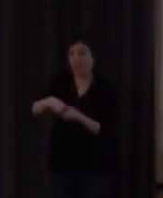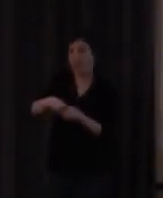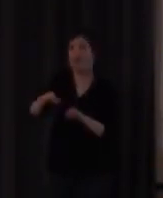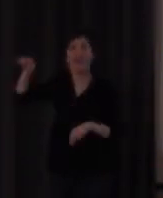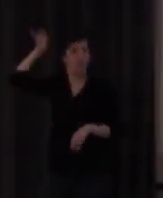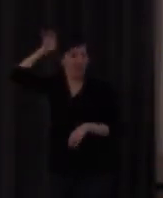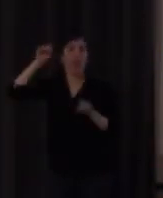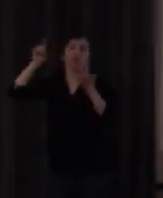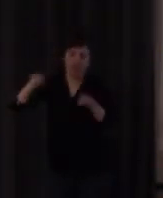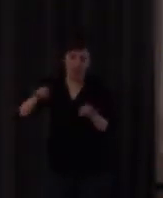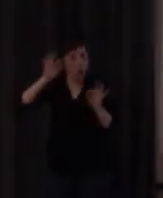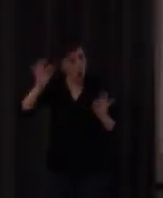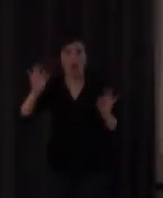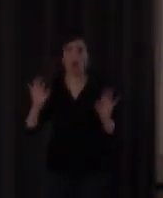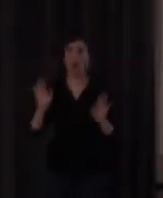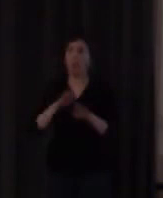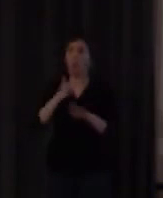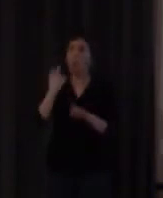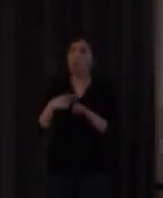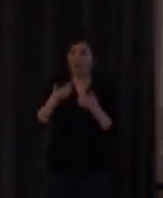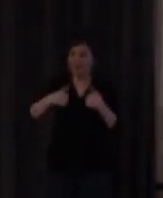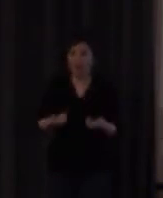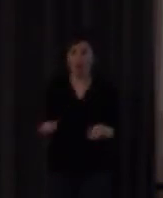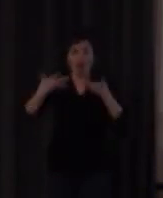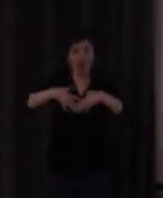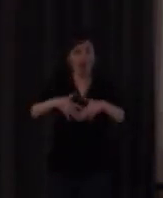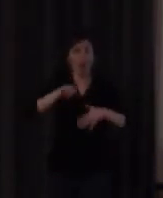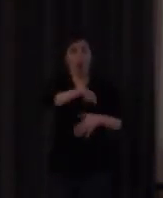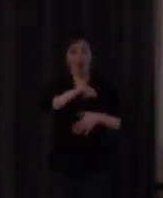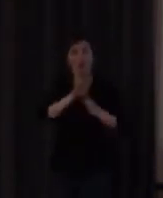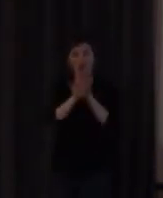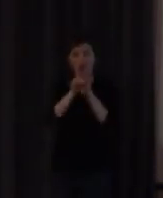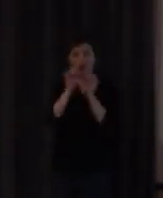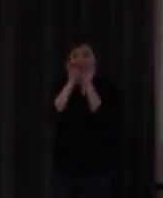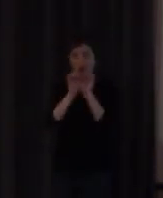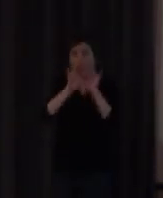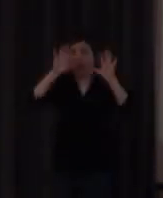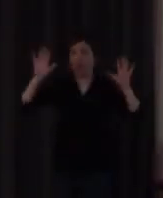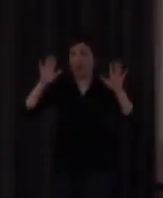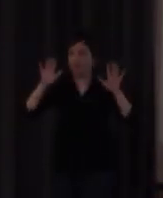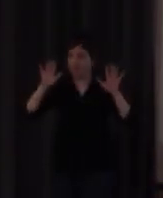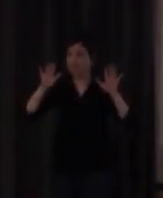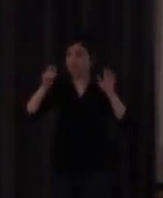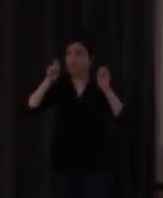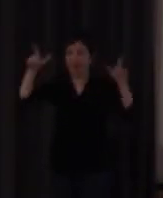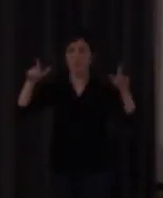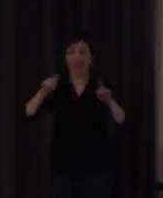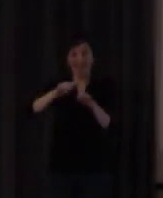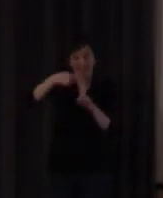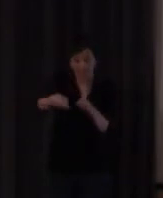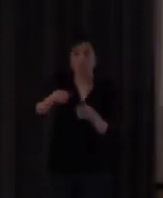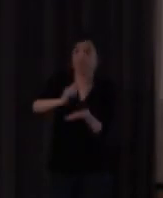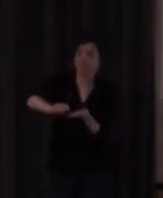con implante coclear para que una vez adquirida esa conciencia fonológica continuar con la escritura la lectura